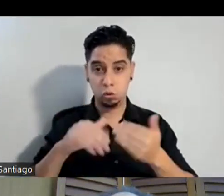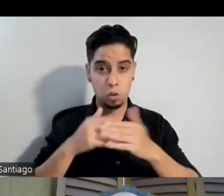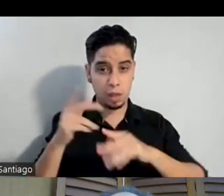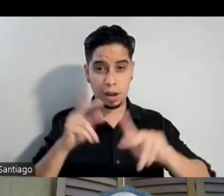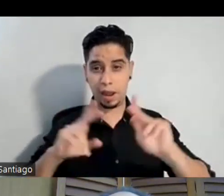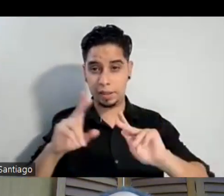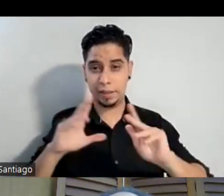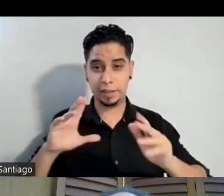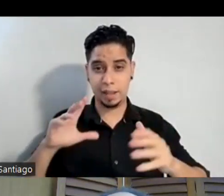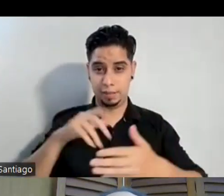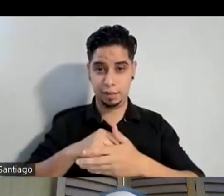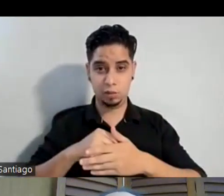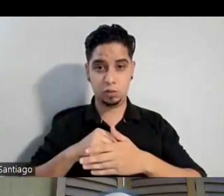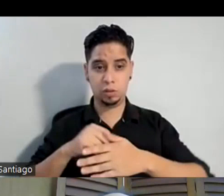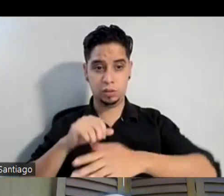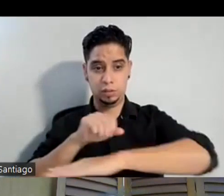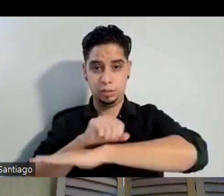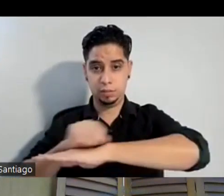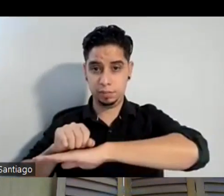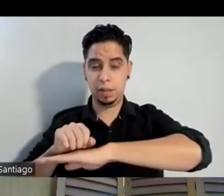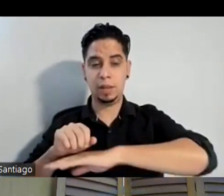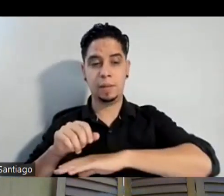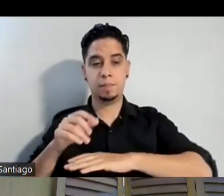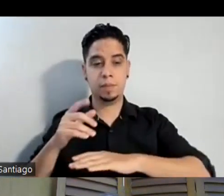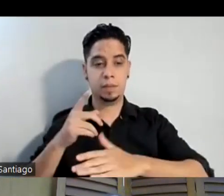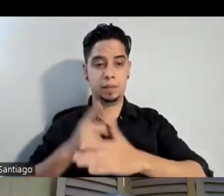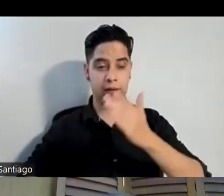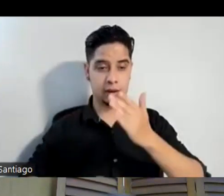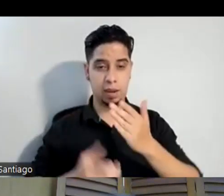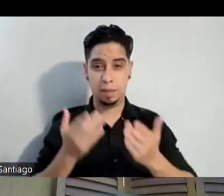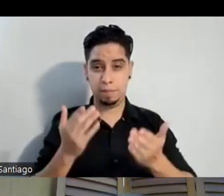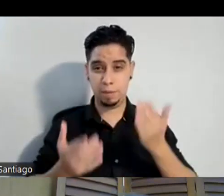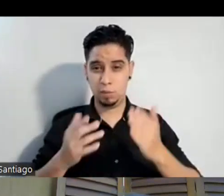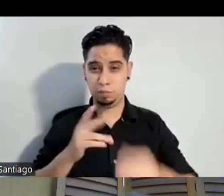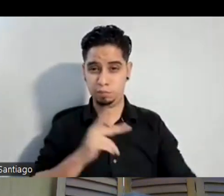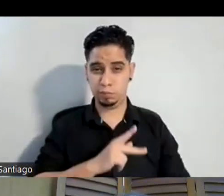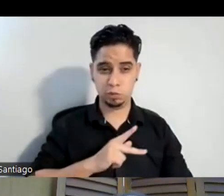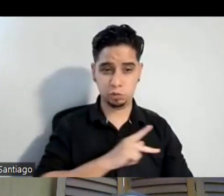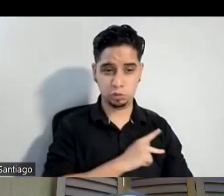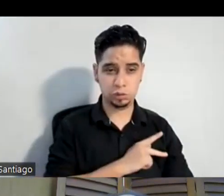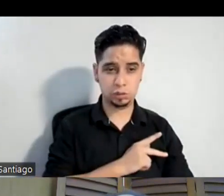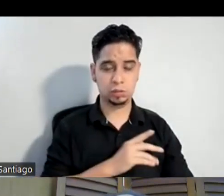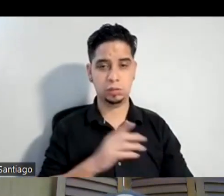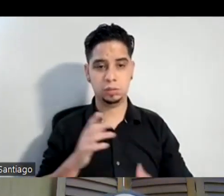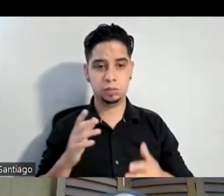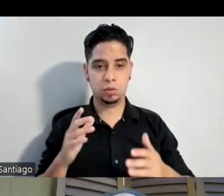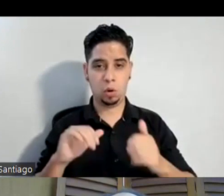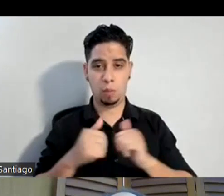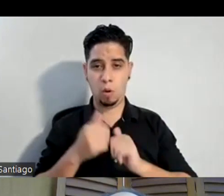ese personaje que puede quizás ser como parte del ensemble pero cuando